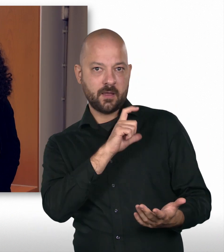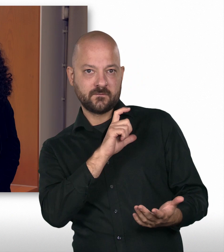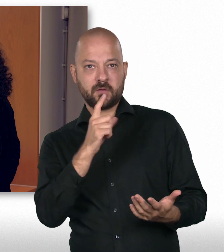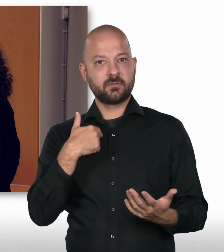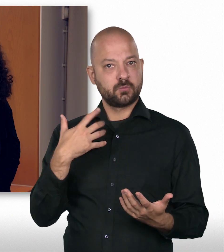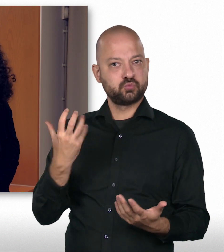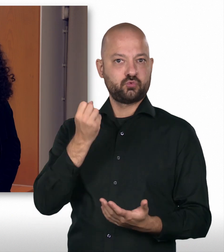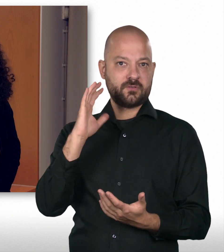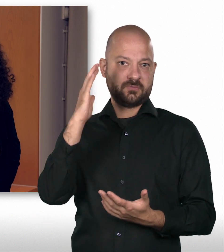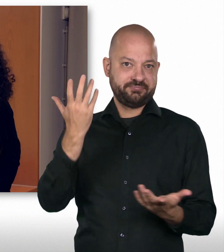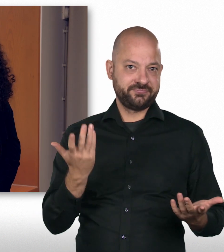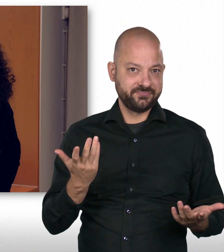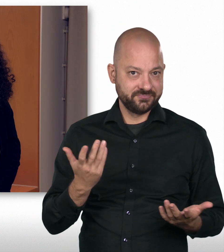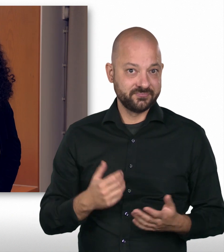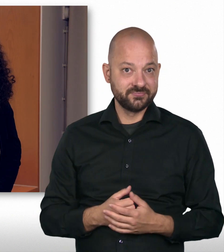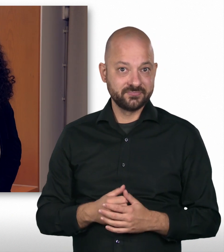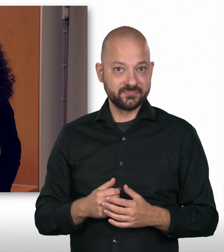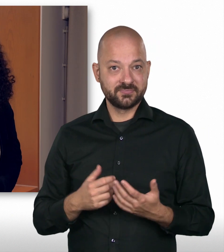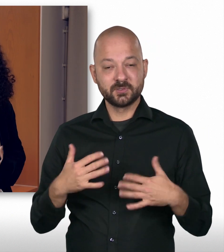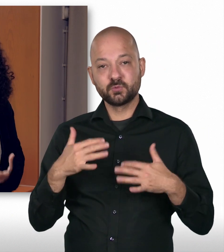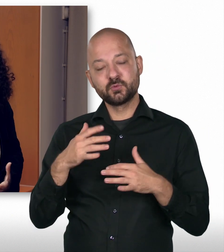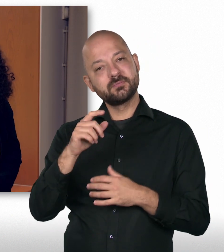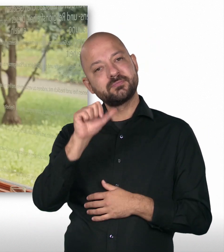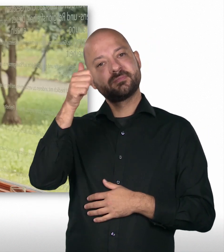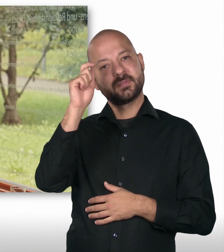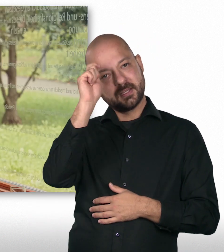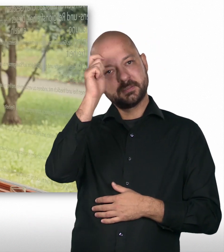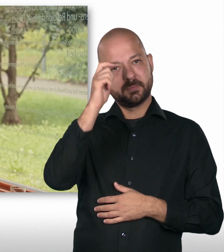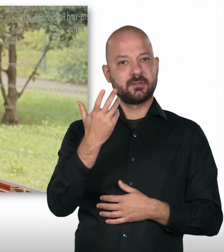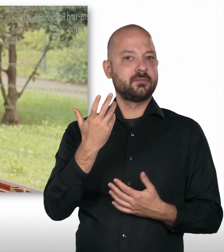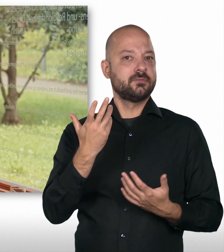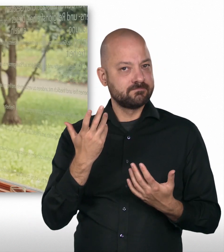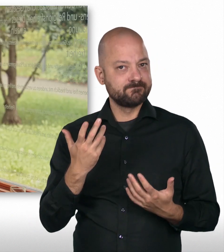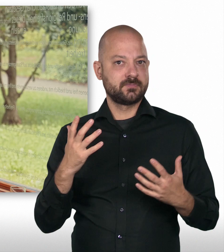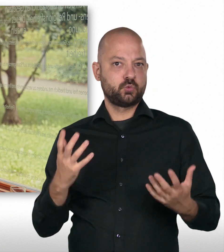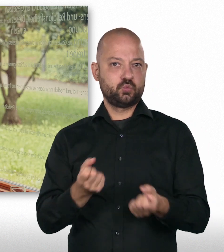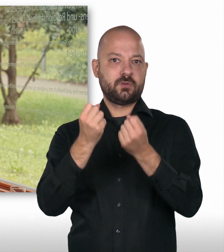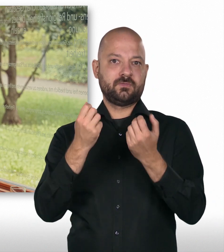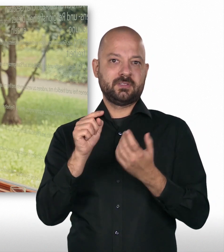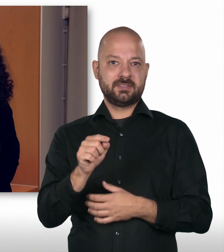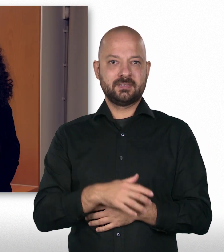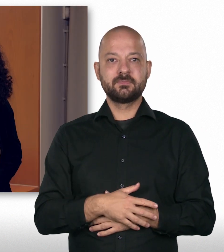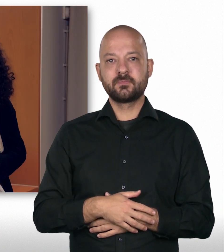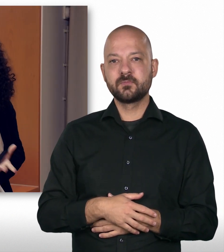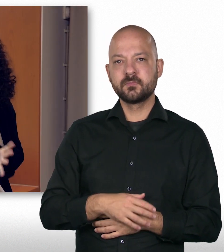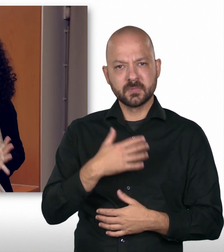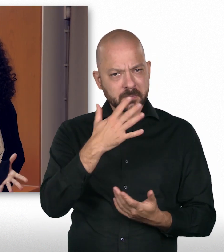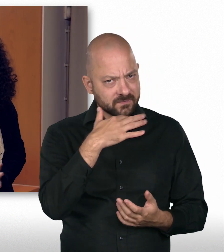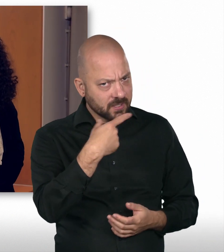ich, so der größte Respekt. Einfach, dass man es schafft. Fallen da viele durch? Eigentlich nicht. Es gibt natürlich immer doch